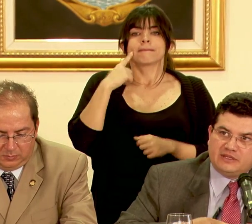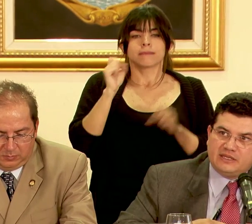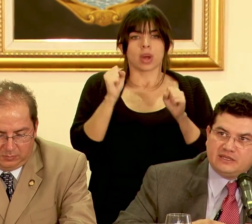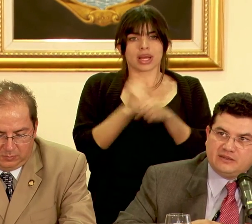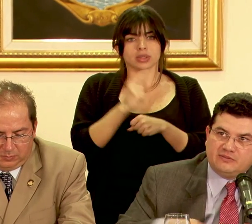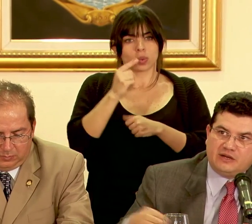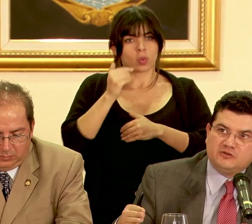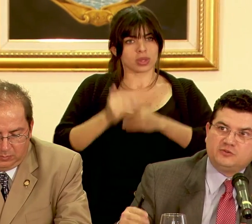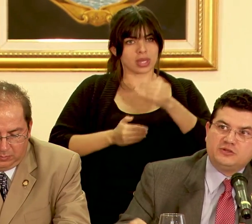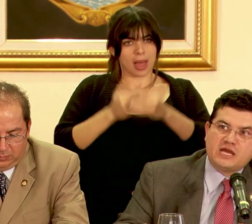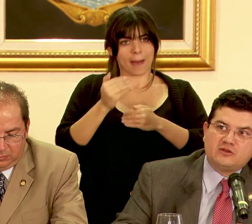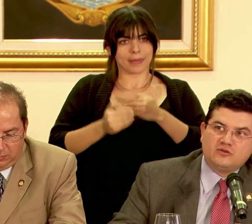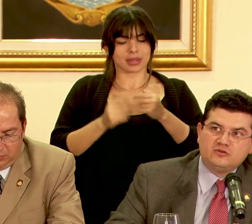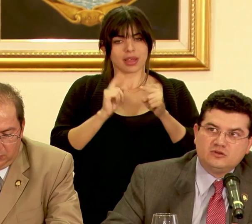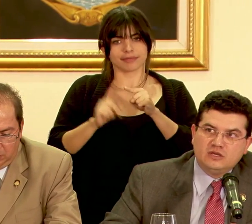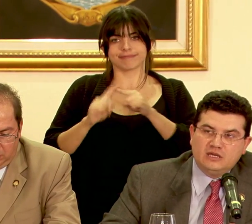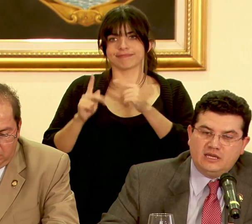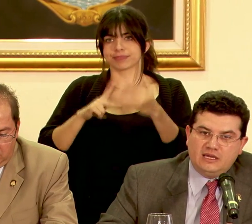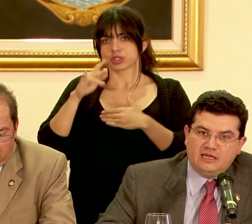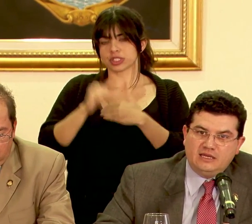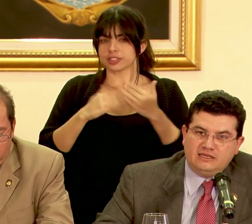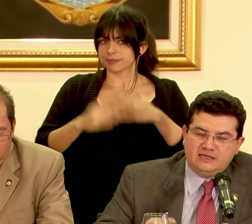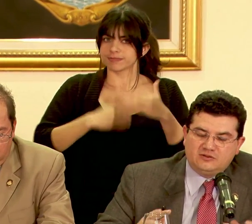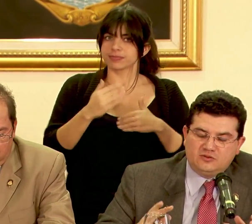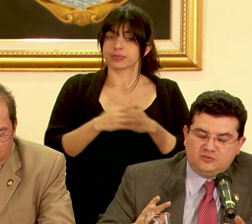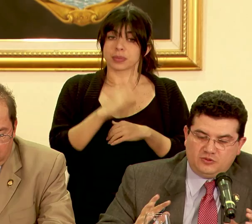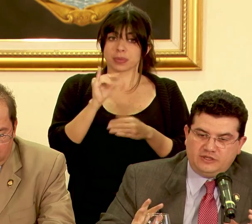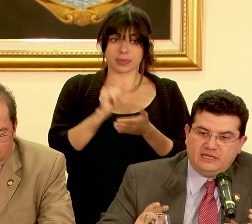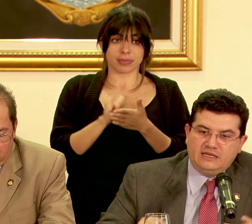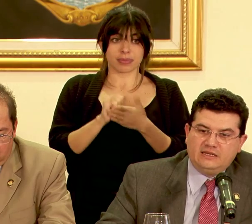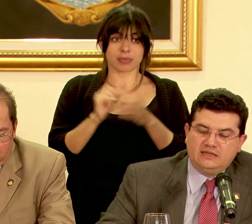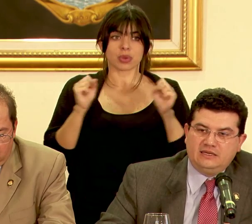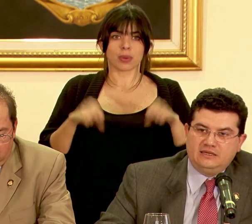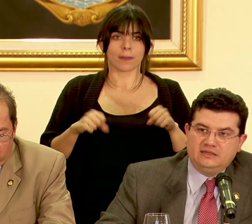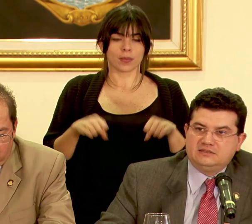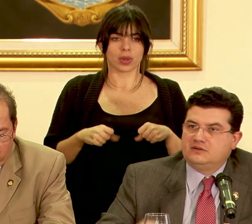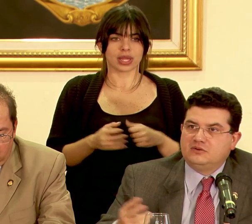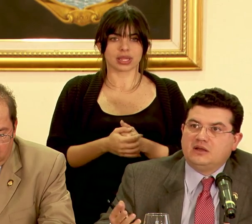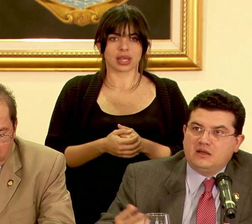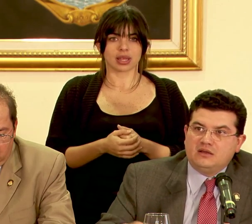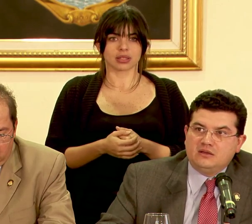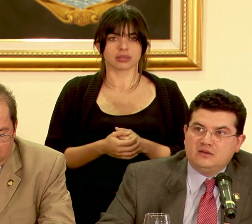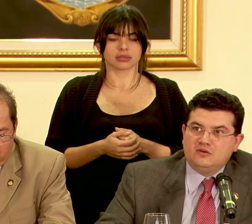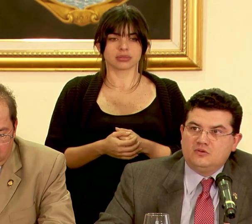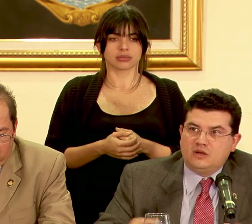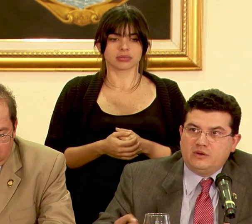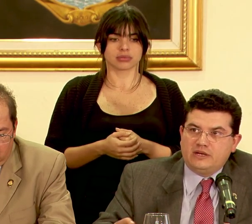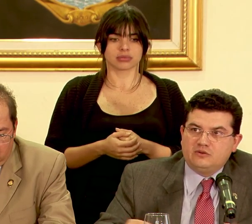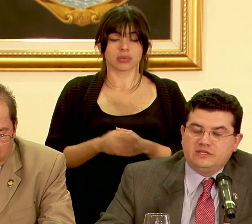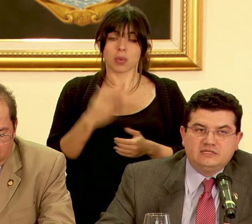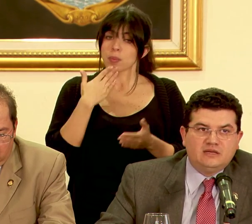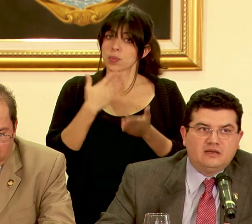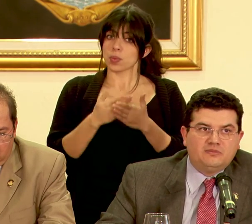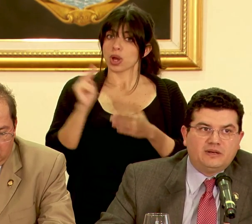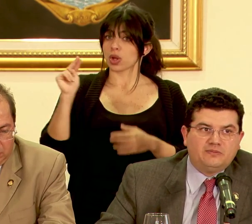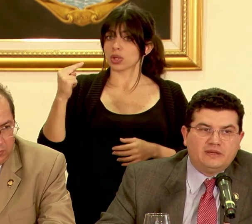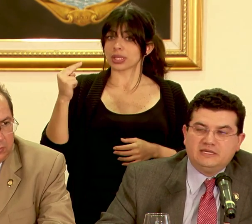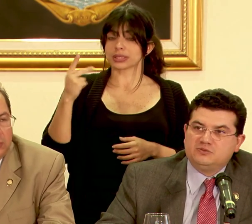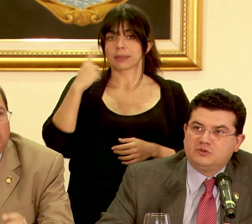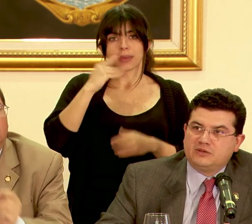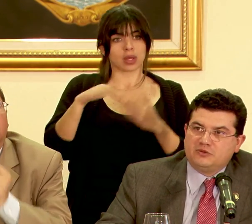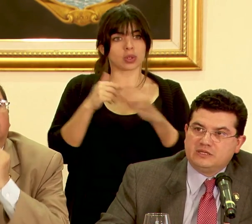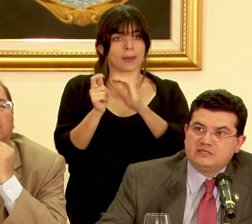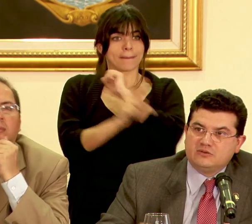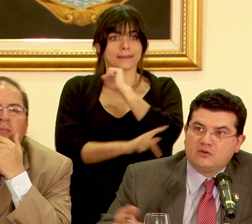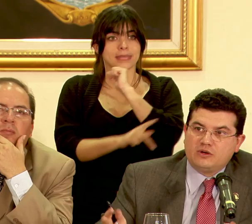un trámite de varios proyectos y esto podría ser una buena noticia para el